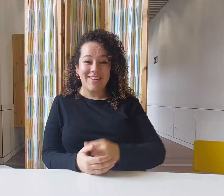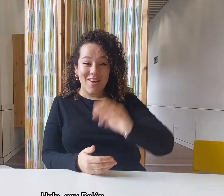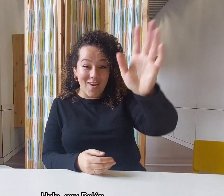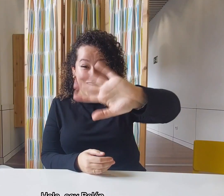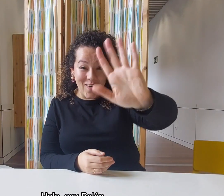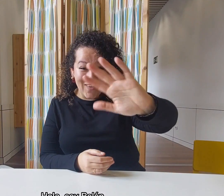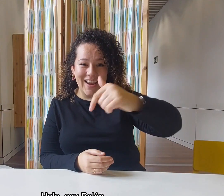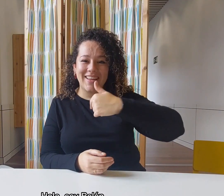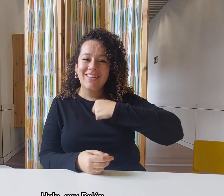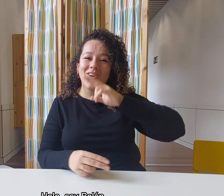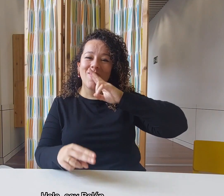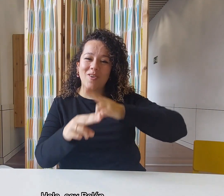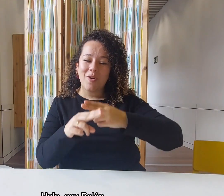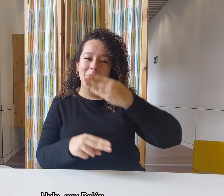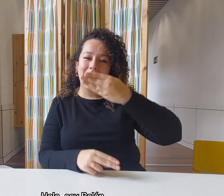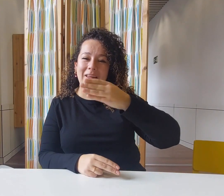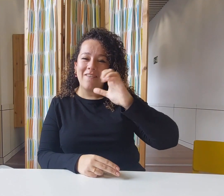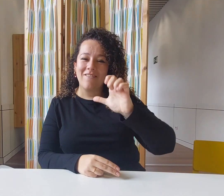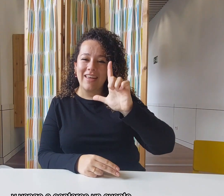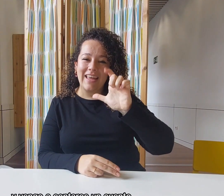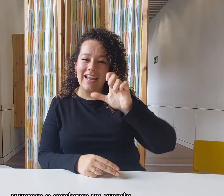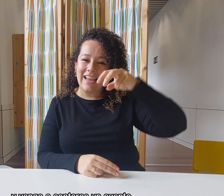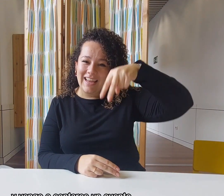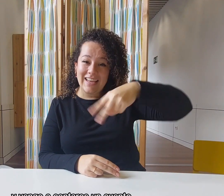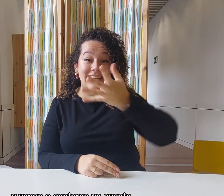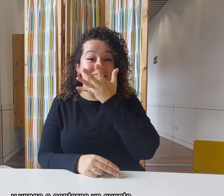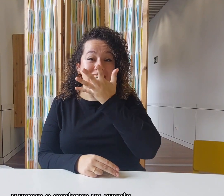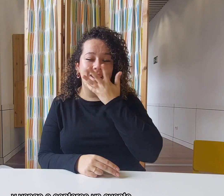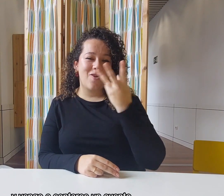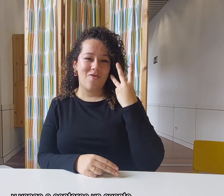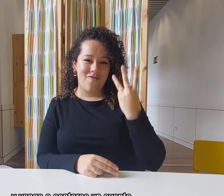Hola, soy Belén y vengo a contaros un cuento.